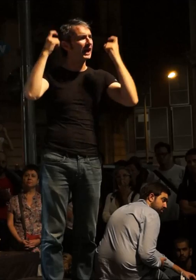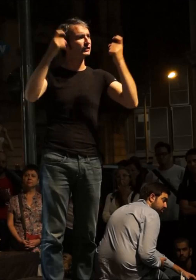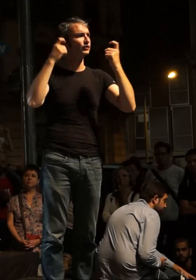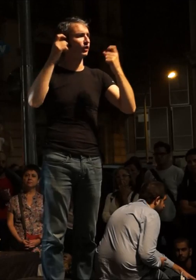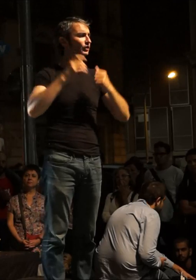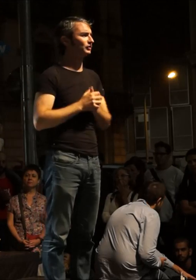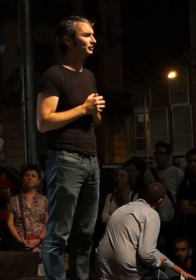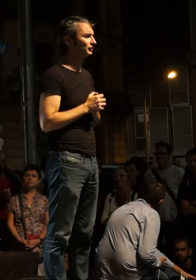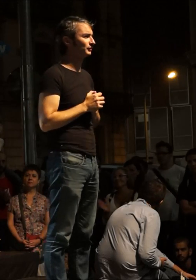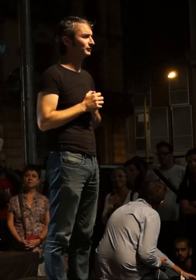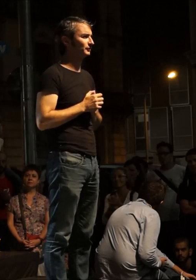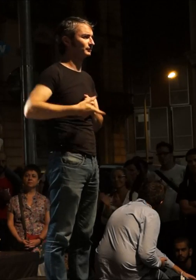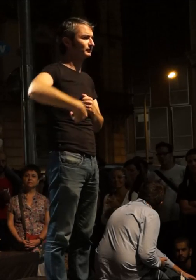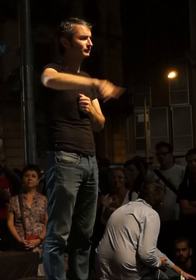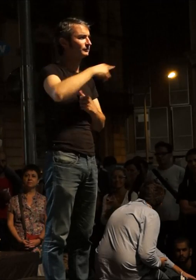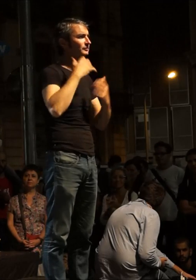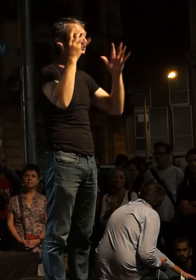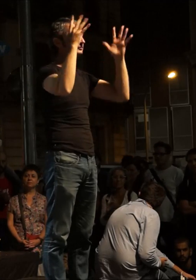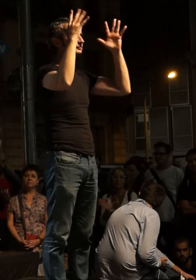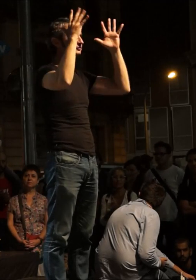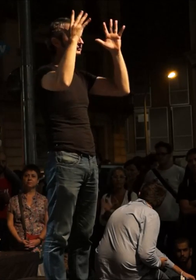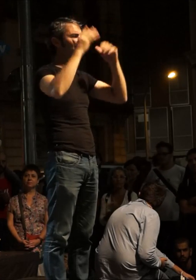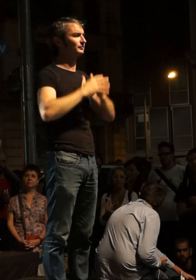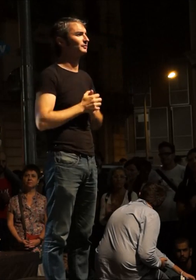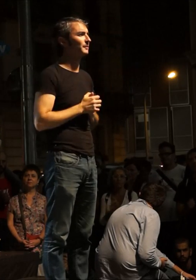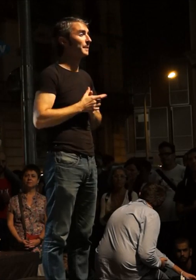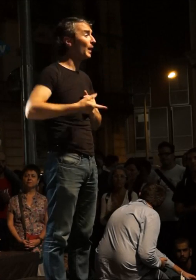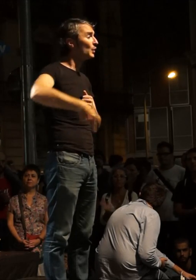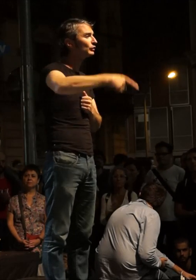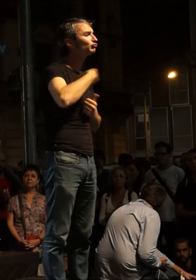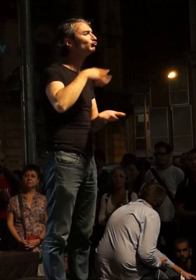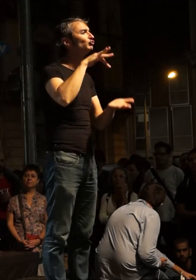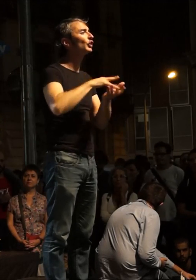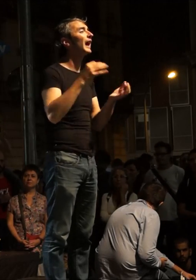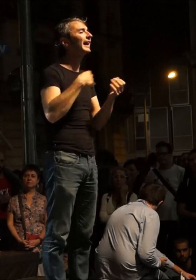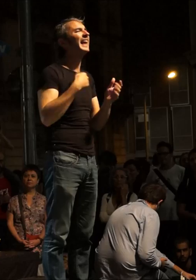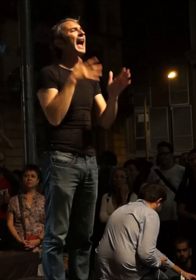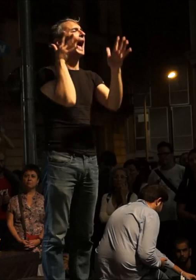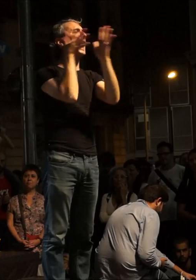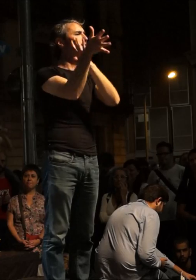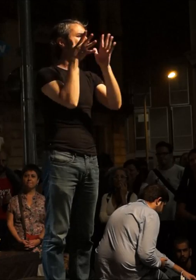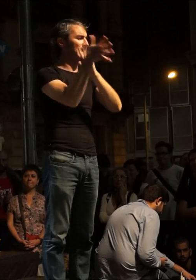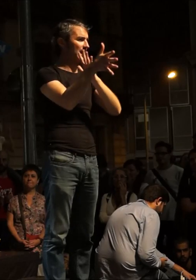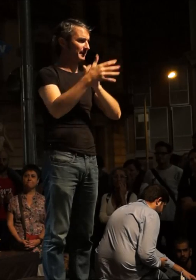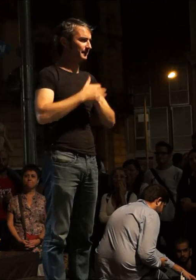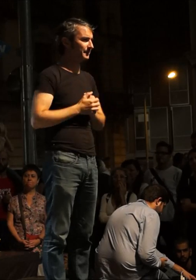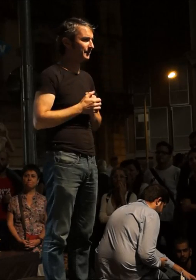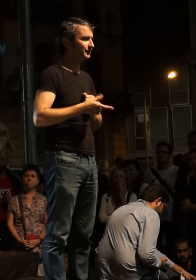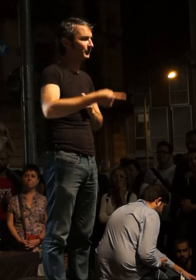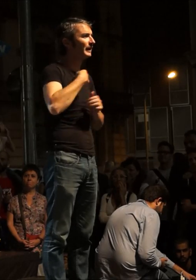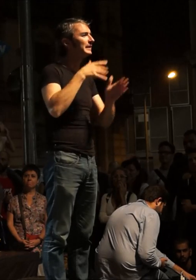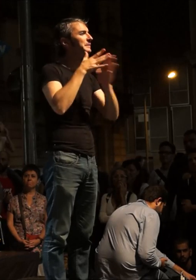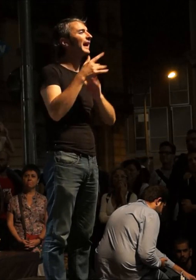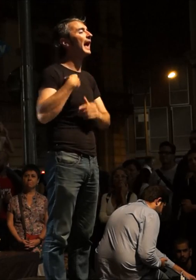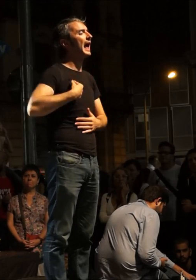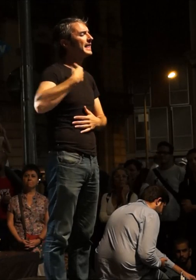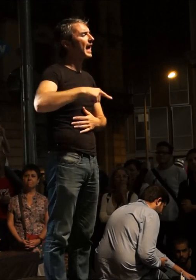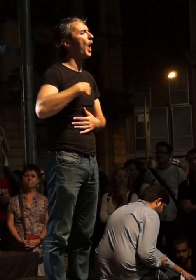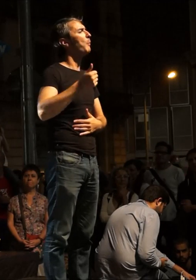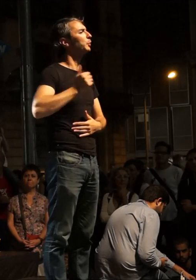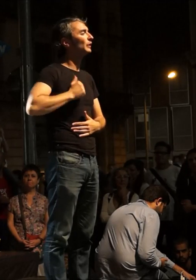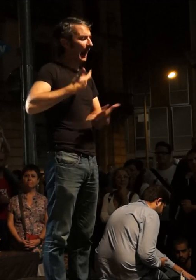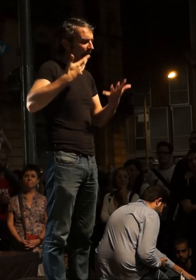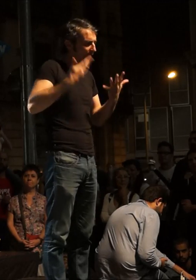ens toca explicar que tenim l'oportunitat ja